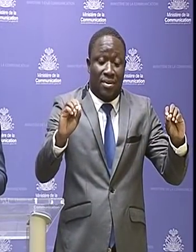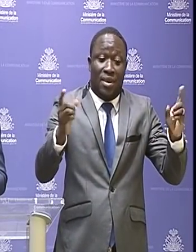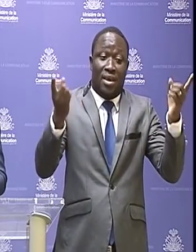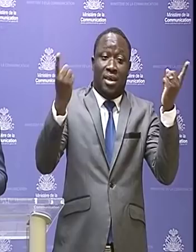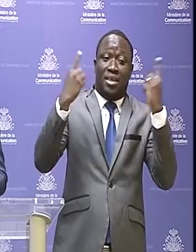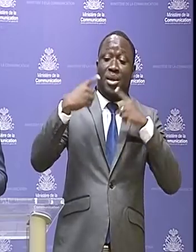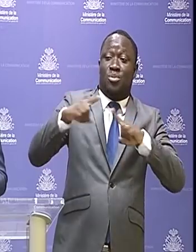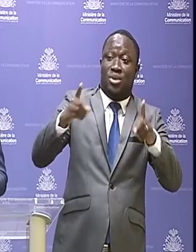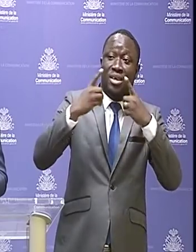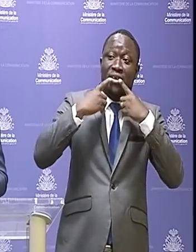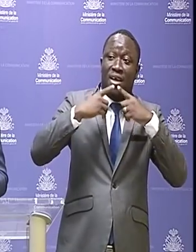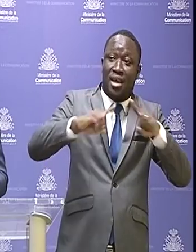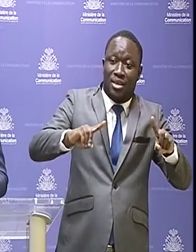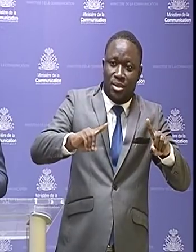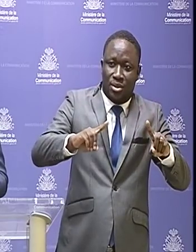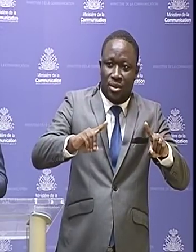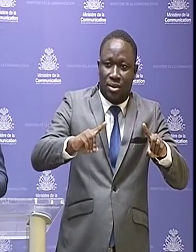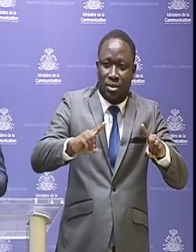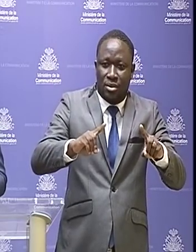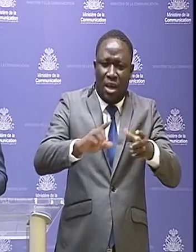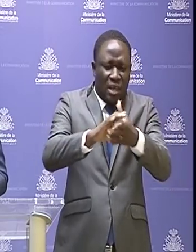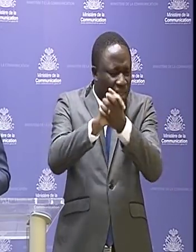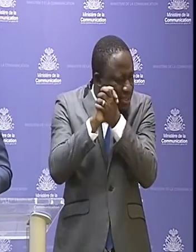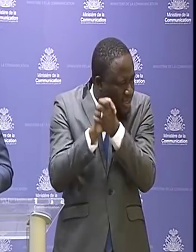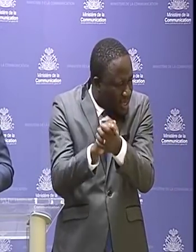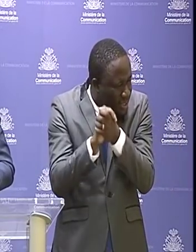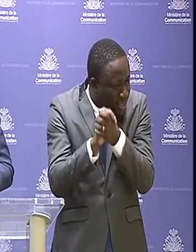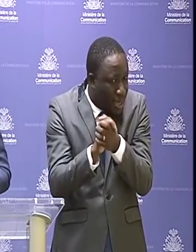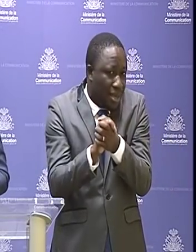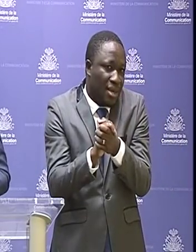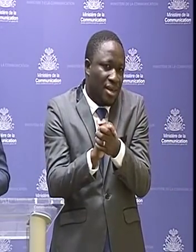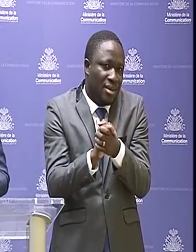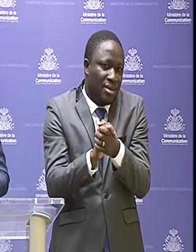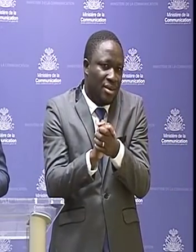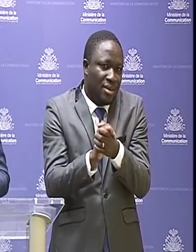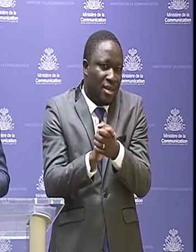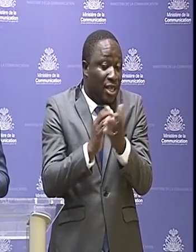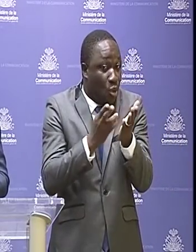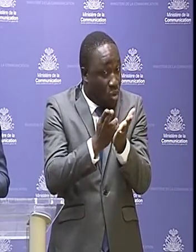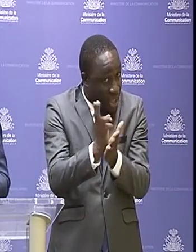depi déclaration, ou déclaration franche, ou ko favek tout franche, ou favek tout serouye,